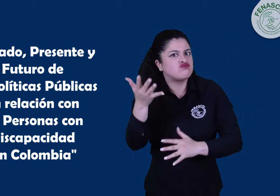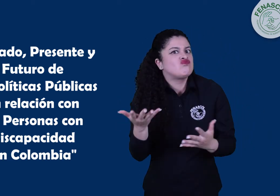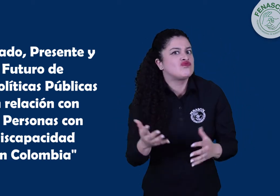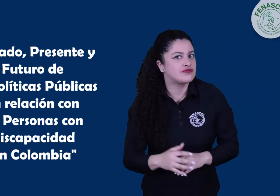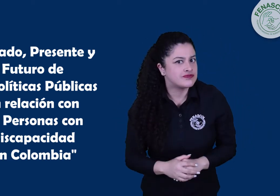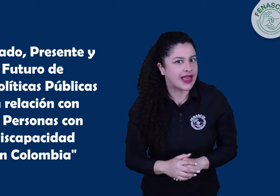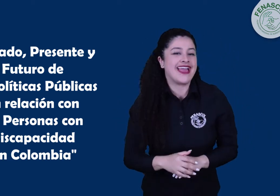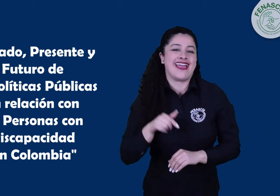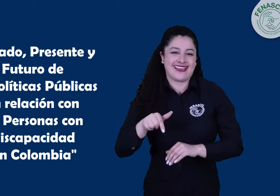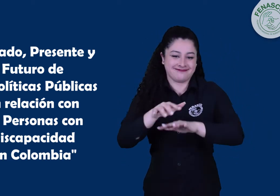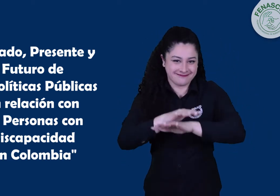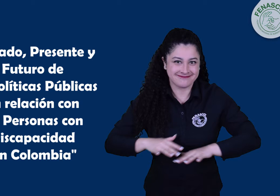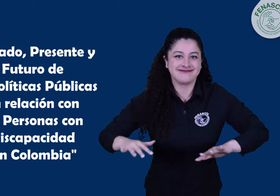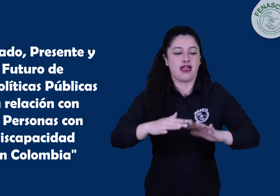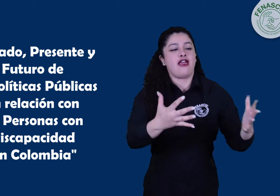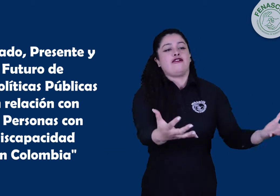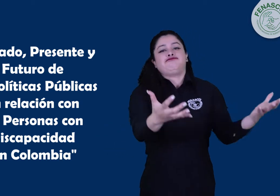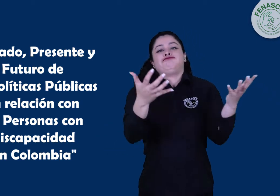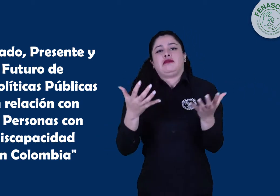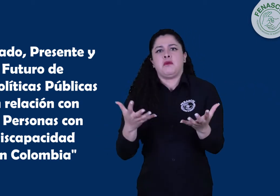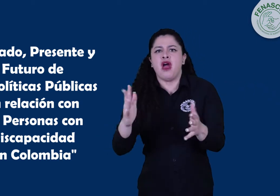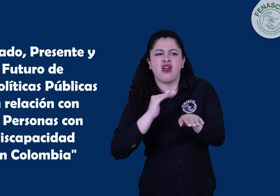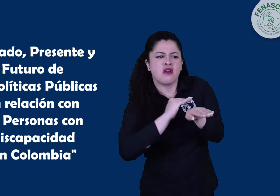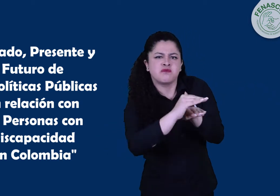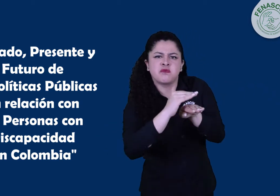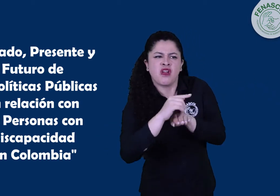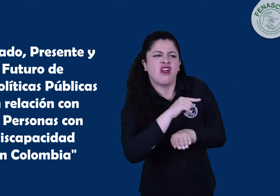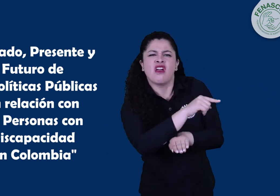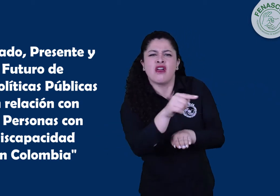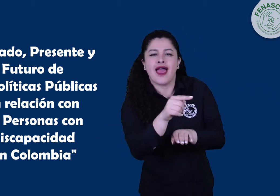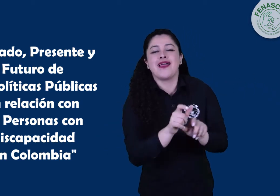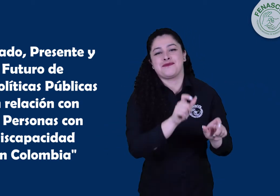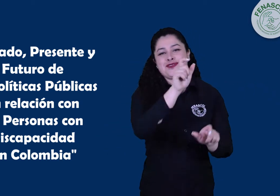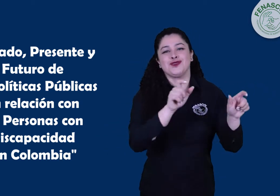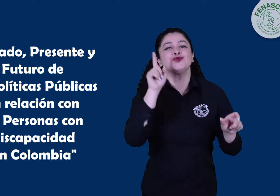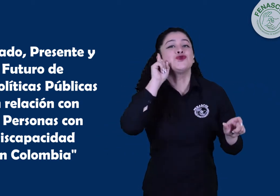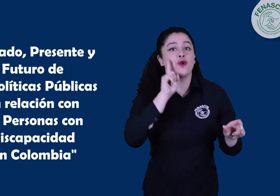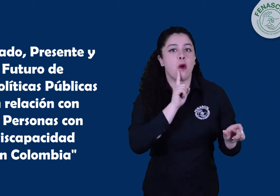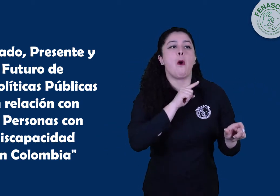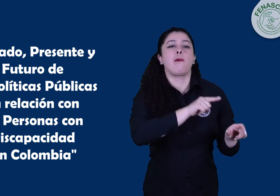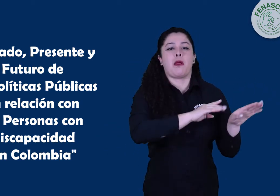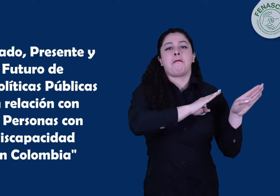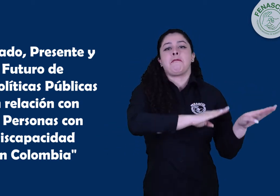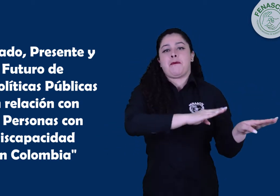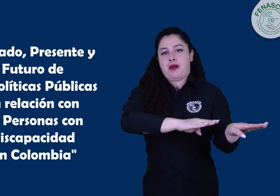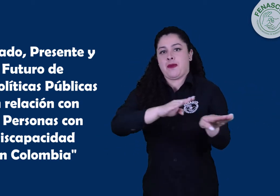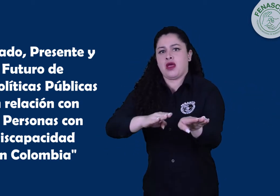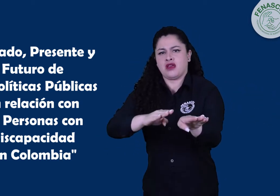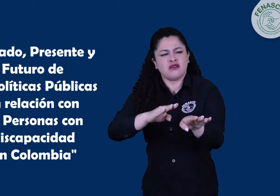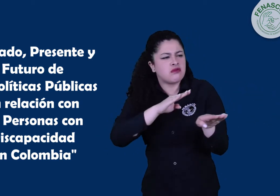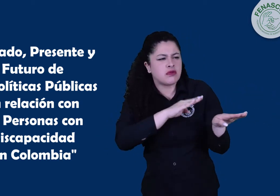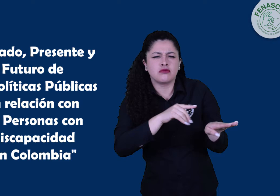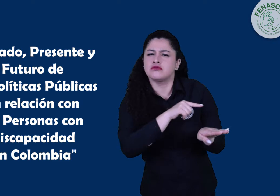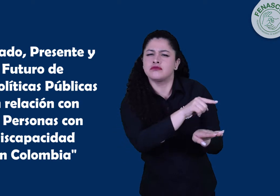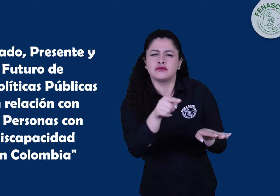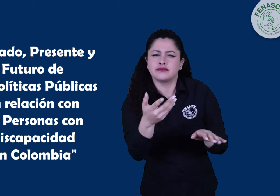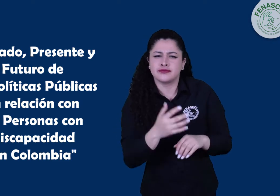en relación a las personas con discapacidad. Dentro de los invitados asistieron representantes de las personas sordas,